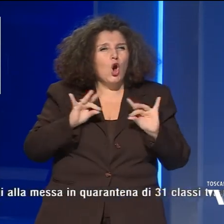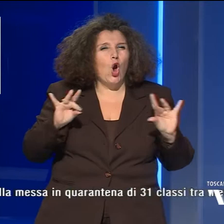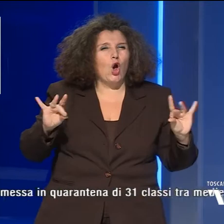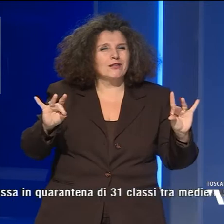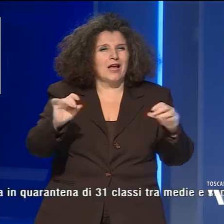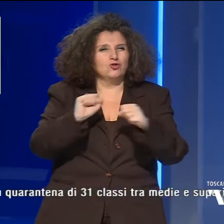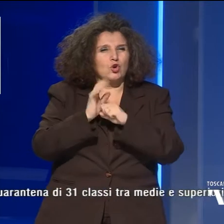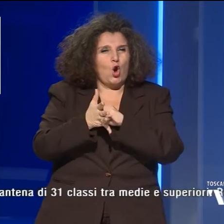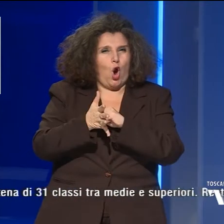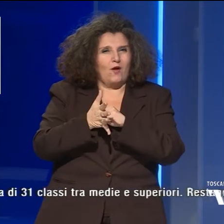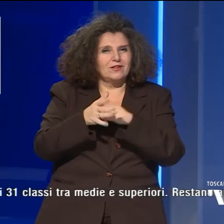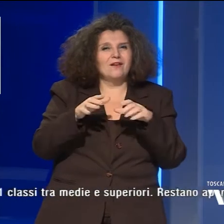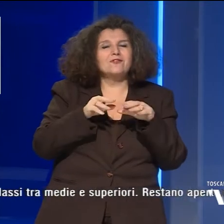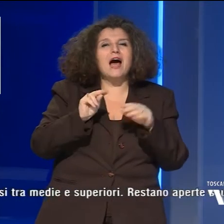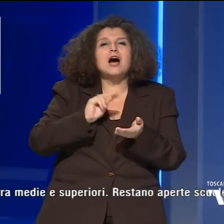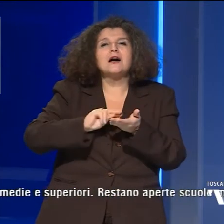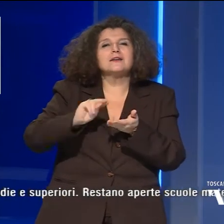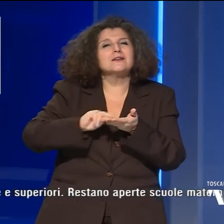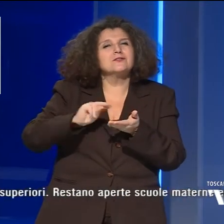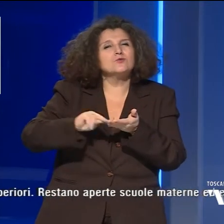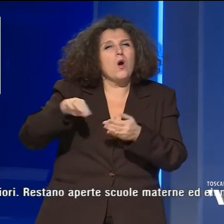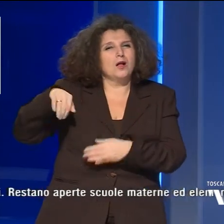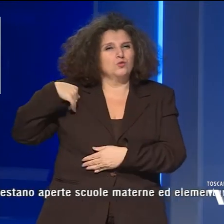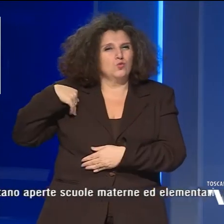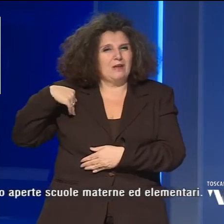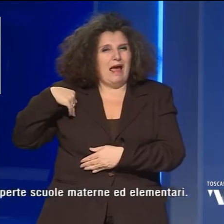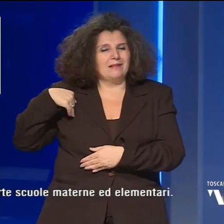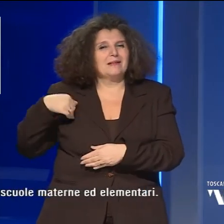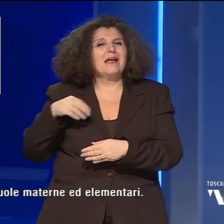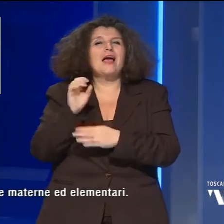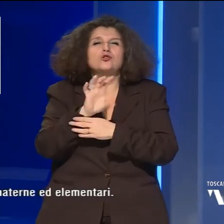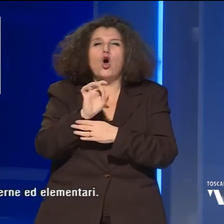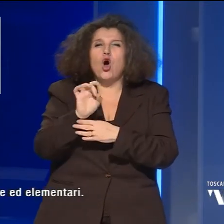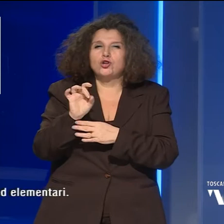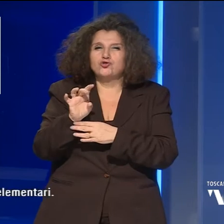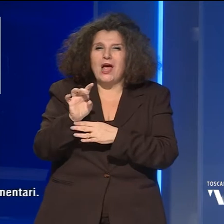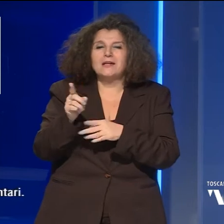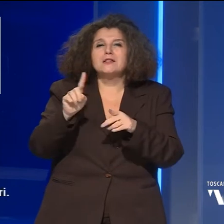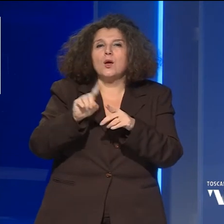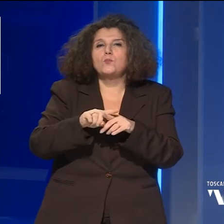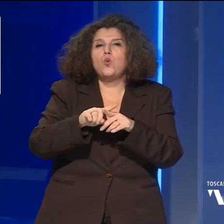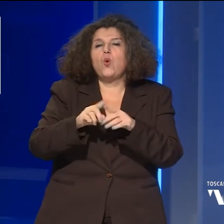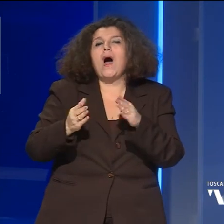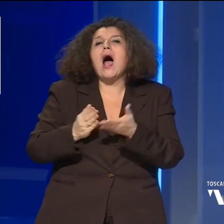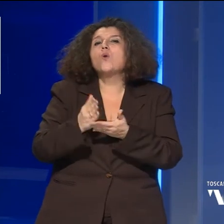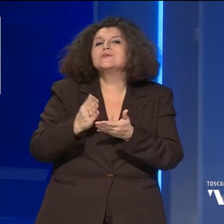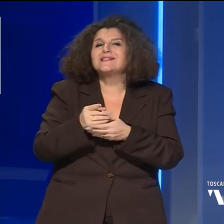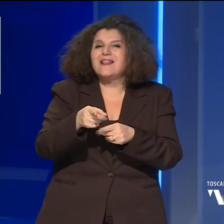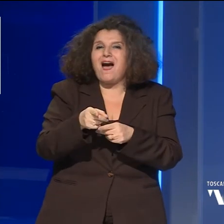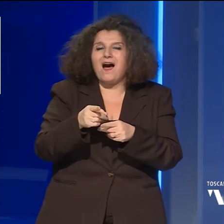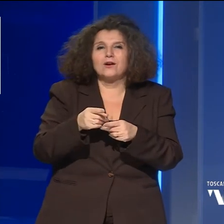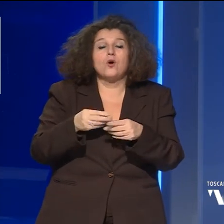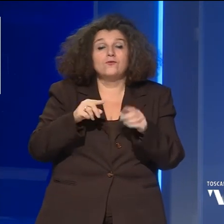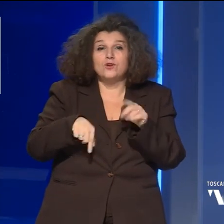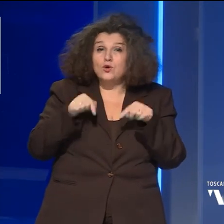Covid tra i banchi, tra studenti e personale docente e ausiliario, che ha portato fino